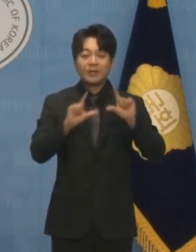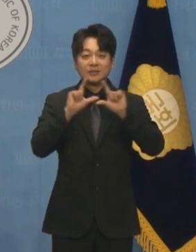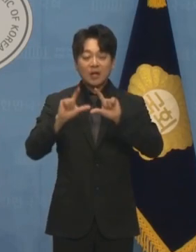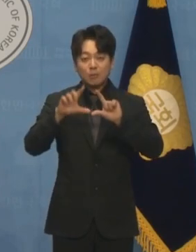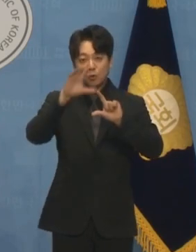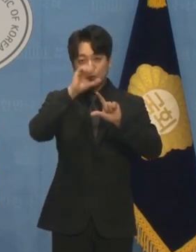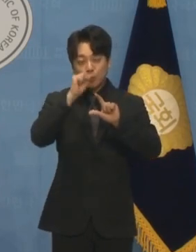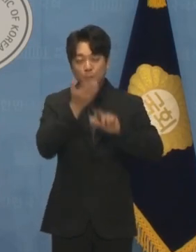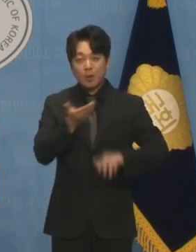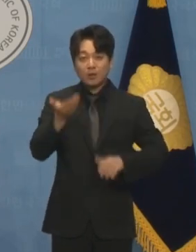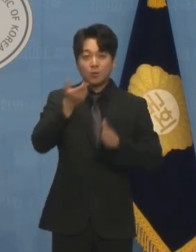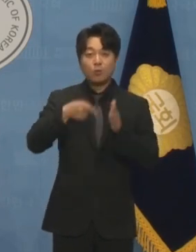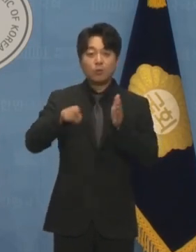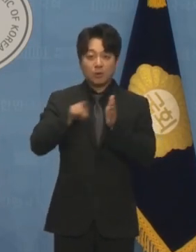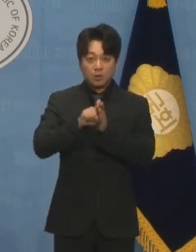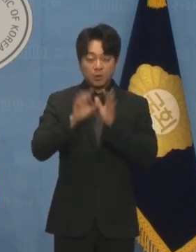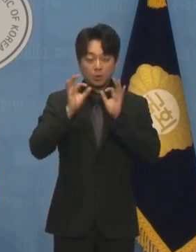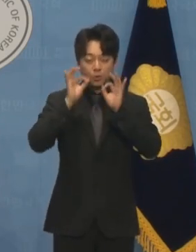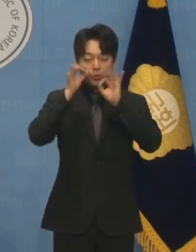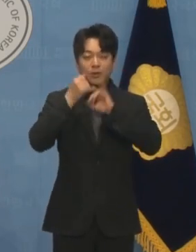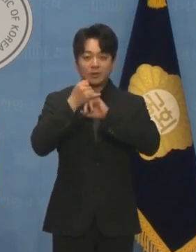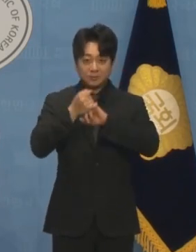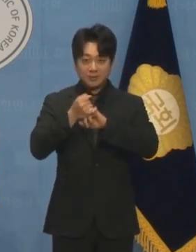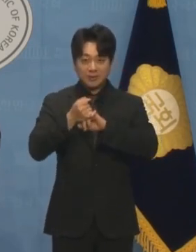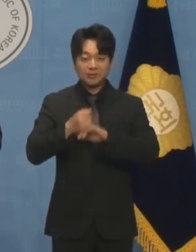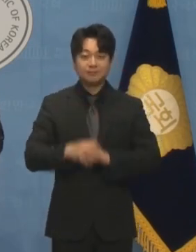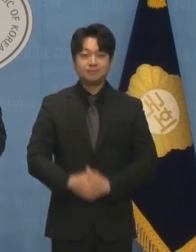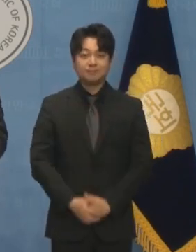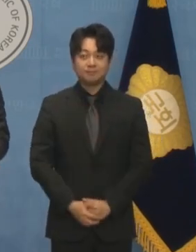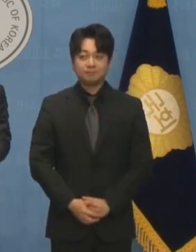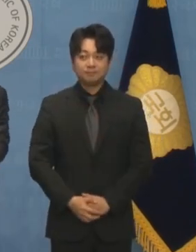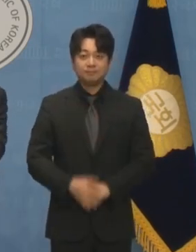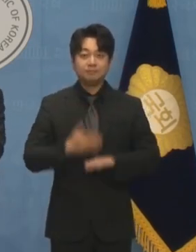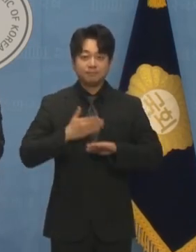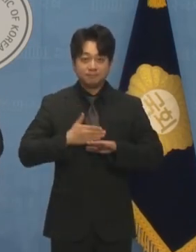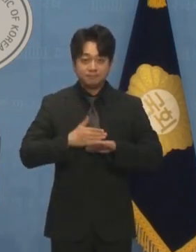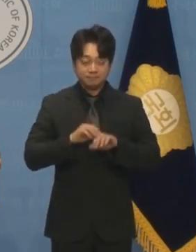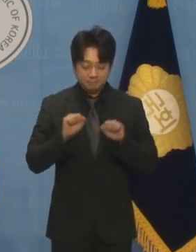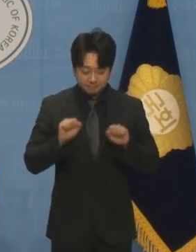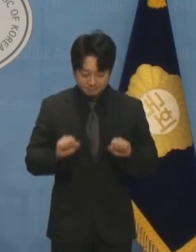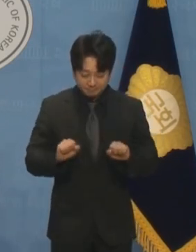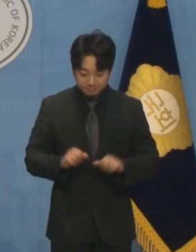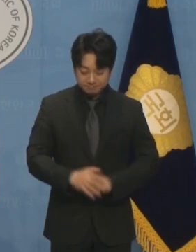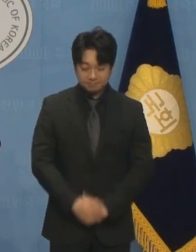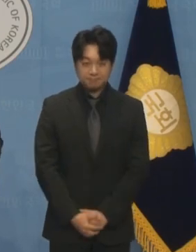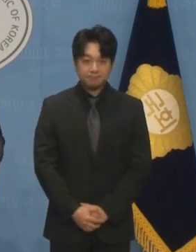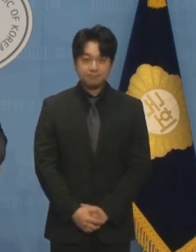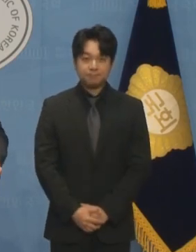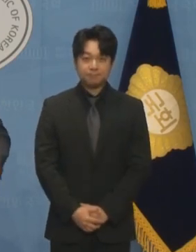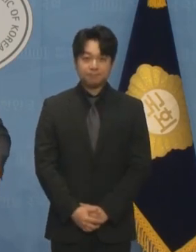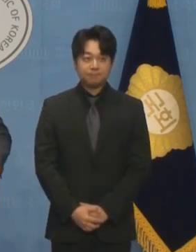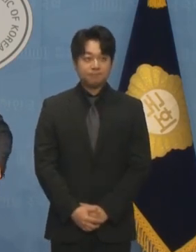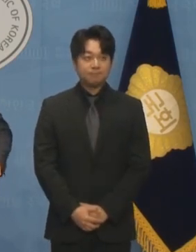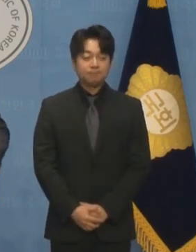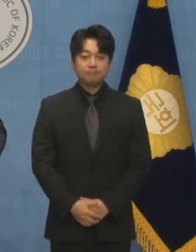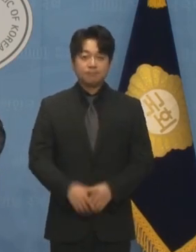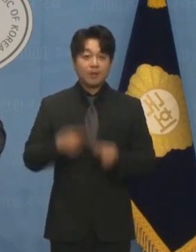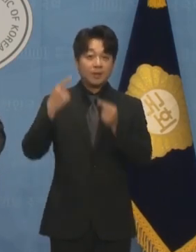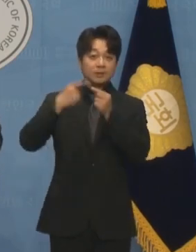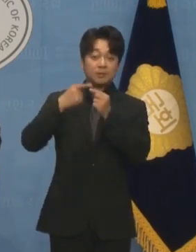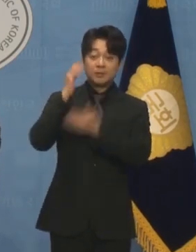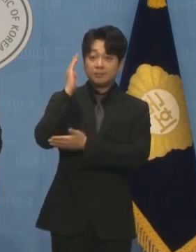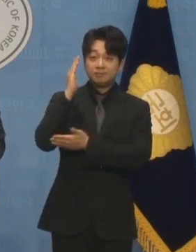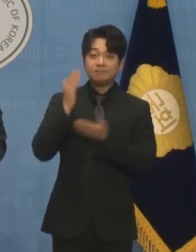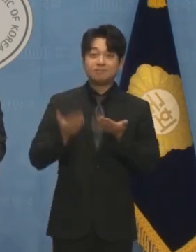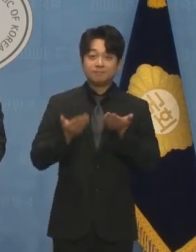대한민국을 바로 세우겠습니다. 첫 번째 브리핑이었고요. 제가 중간에 좀